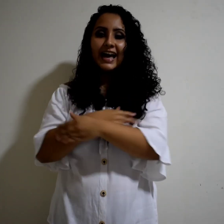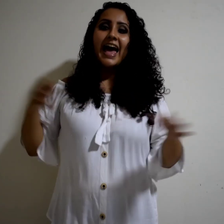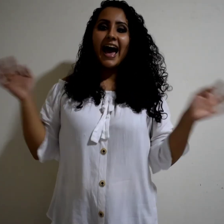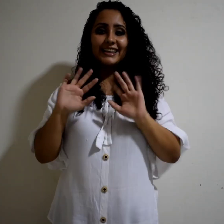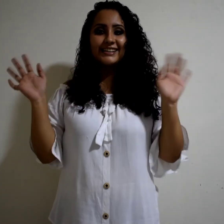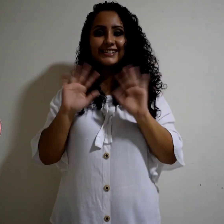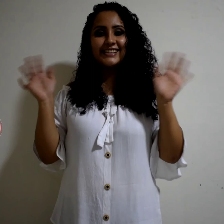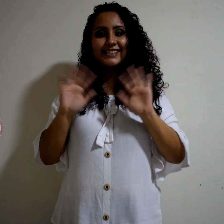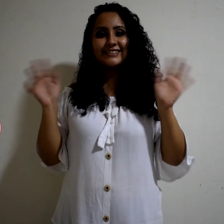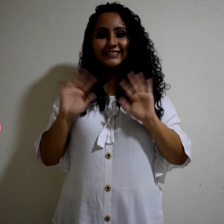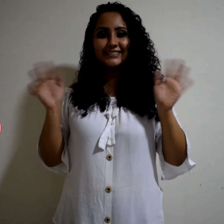¡Adiós niños!